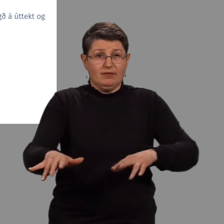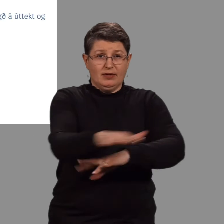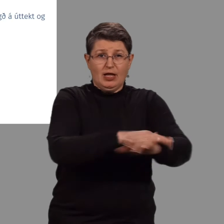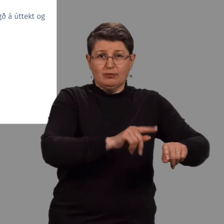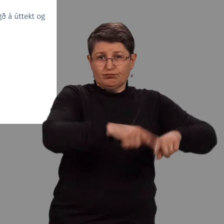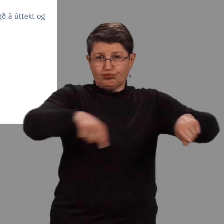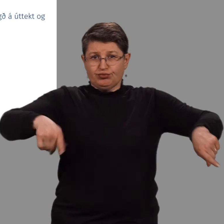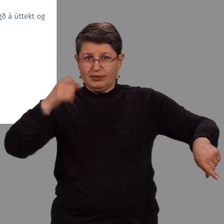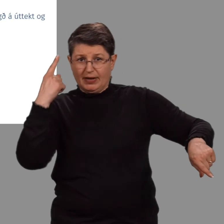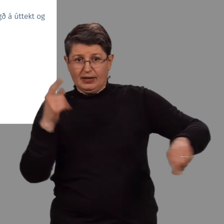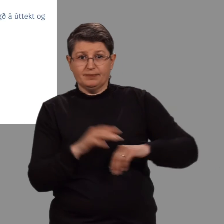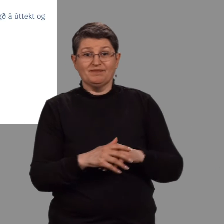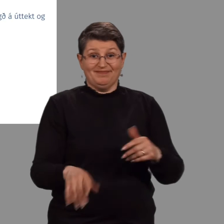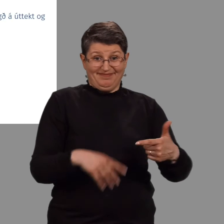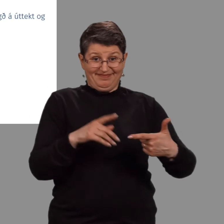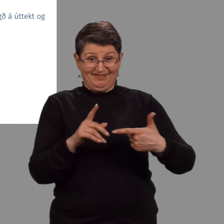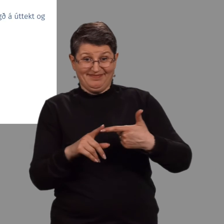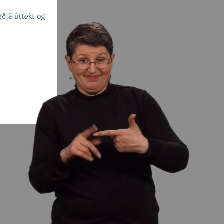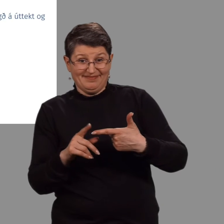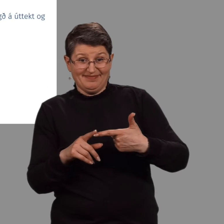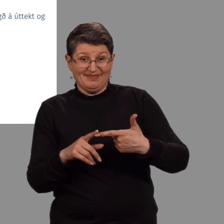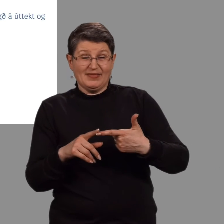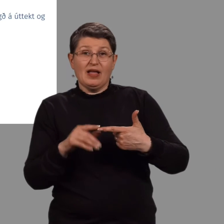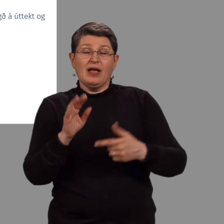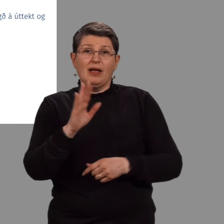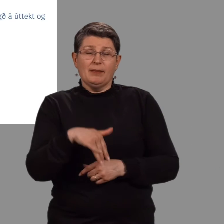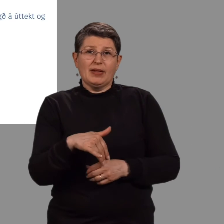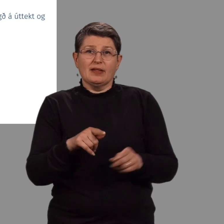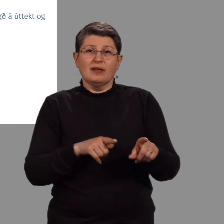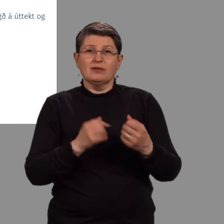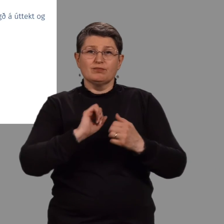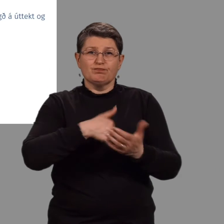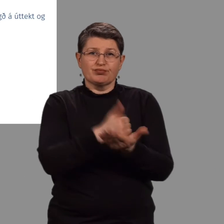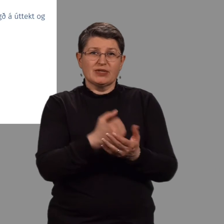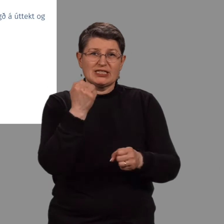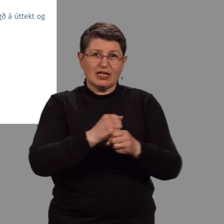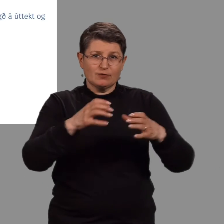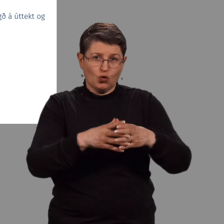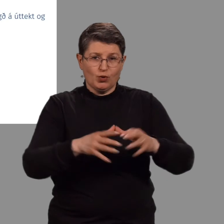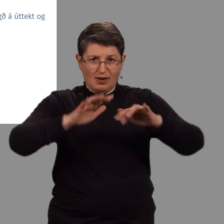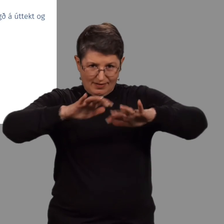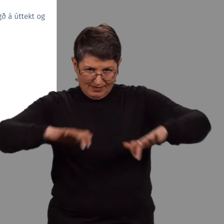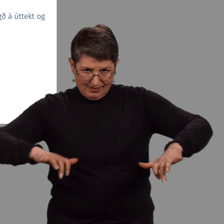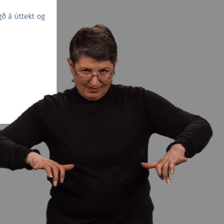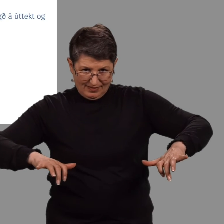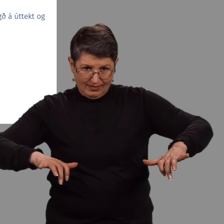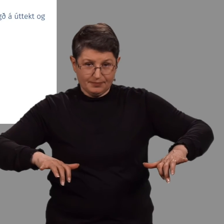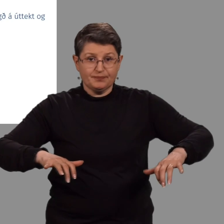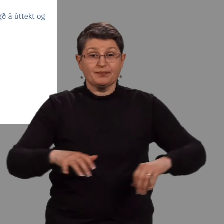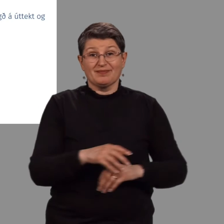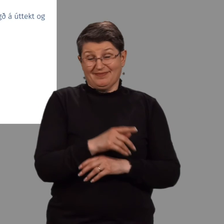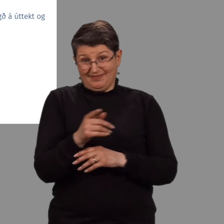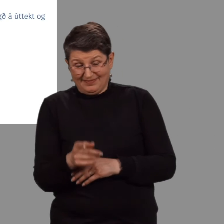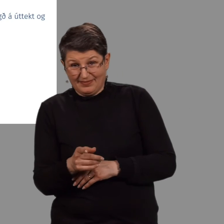kallar ekki að gríða langkostna þar að segja að setja eftir það starfshóp sem greinir ákveð viðþámsafni. Hínaðgerðin